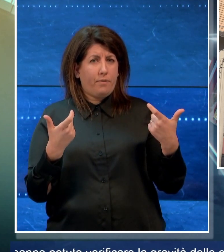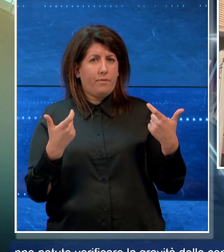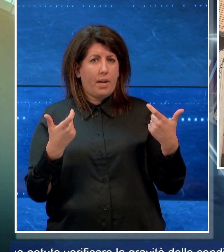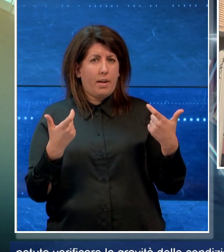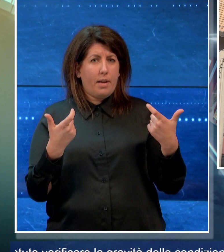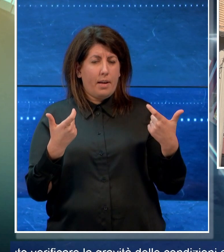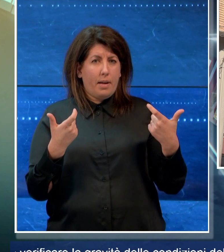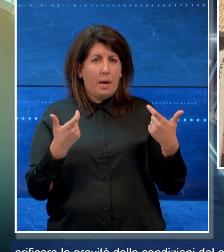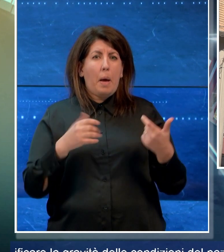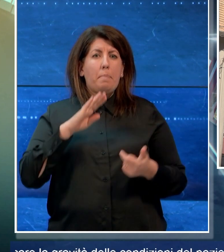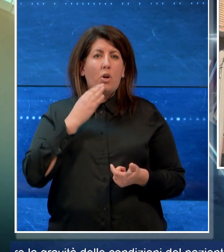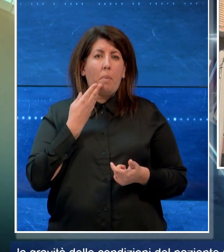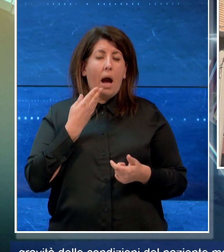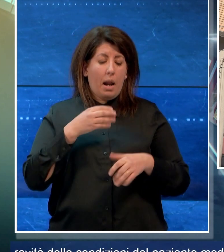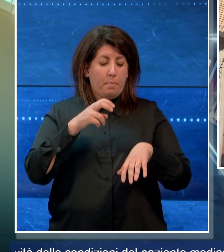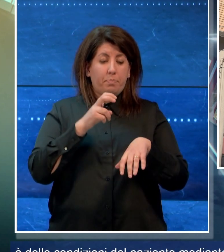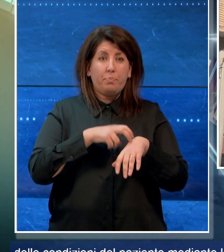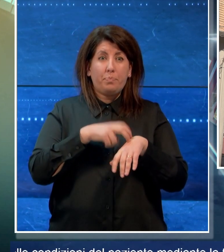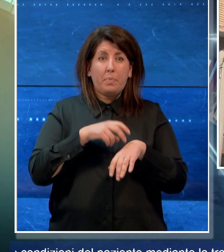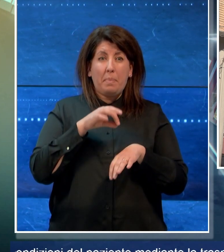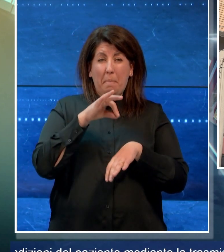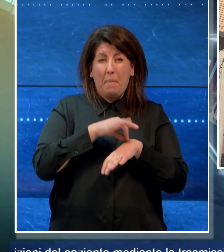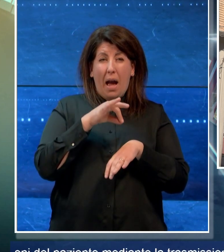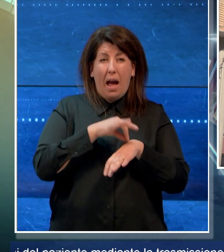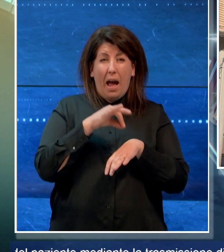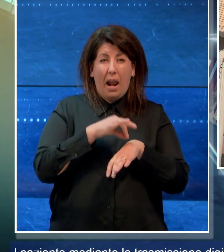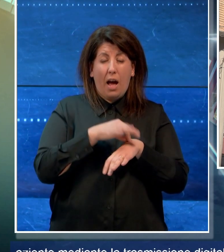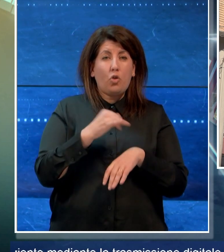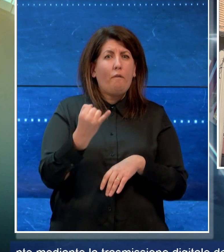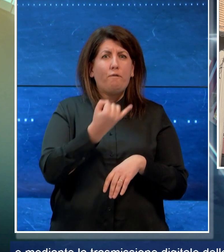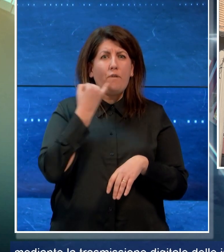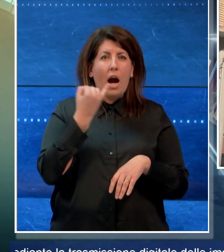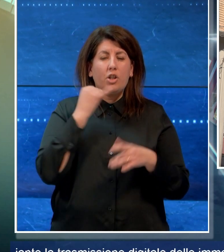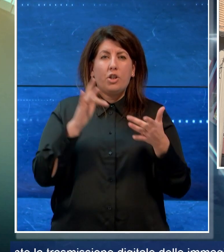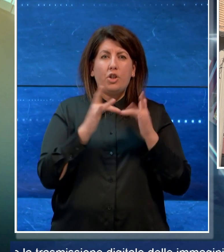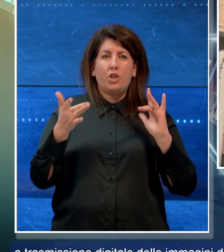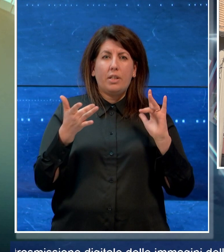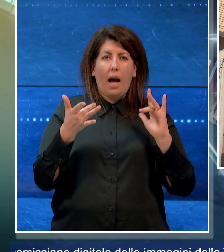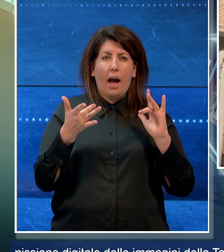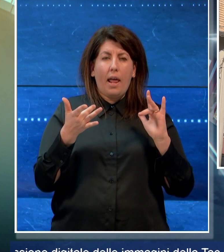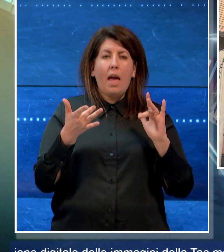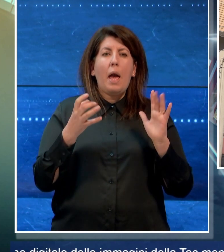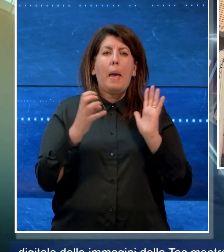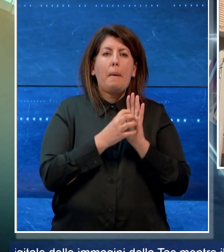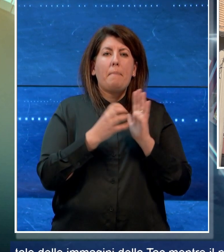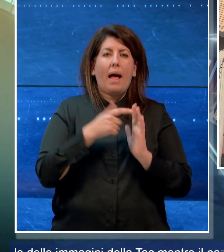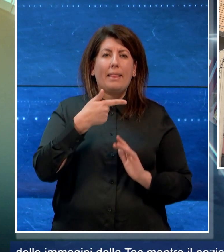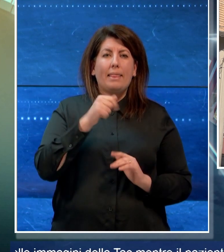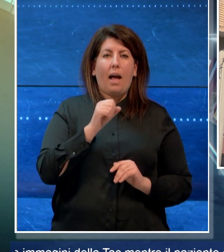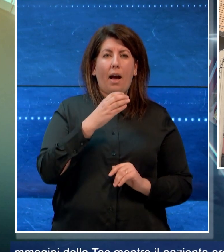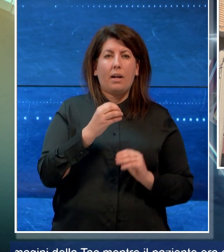delle condizioni del paziente mediante la trasmissione digitale delle immagini della TAC,